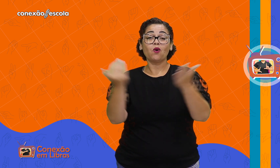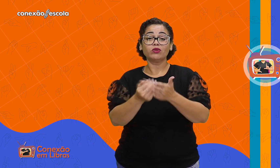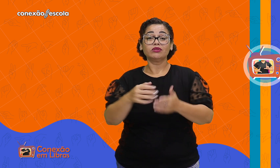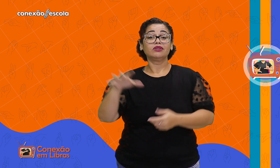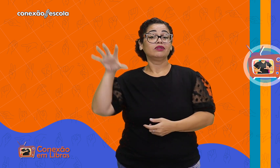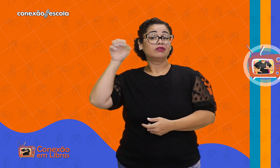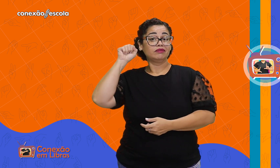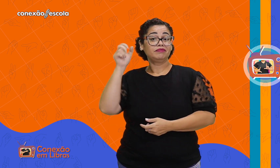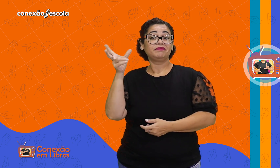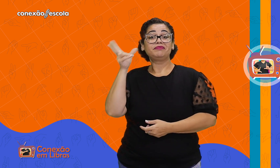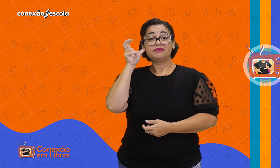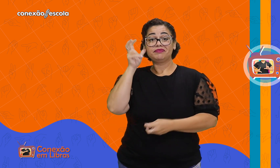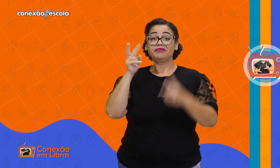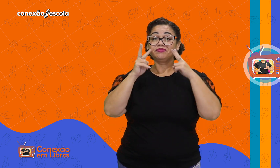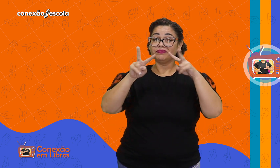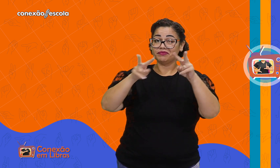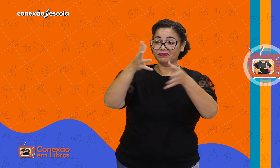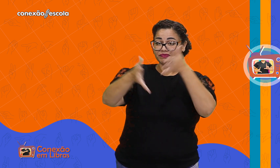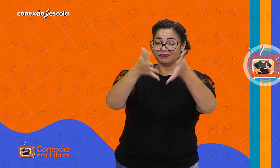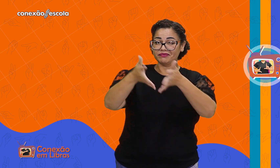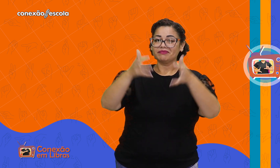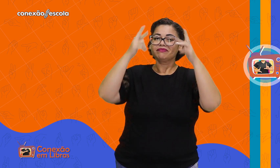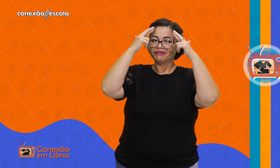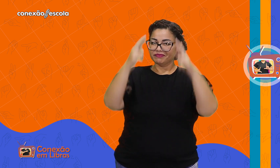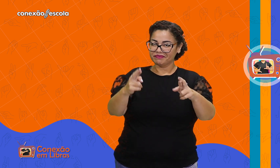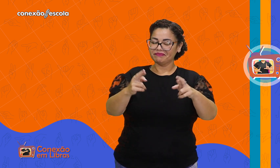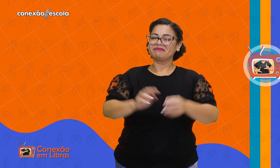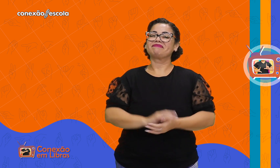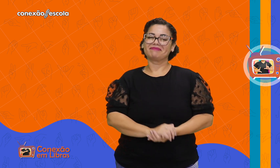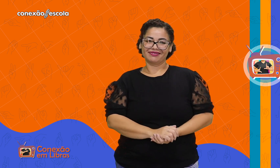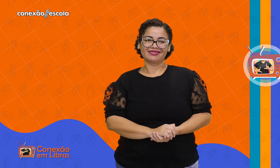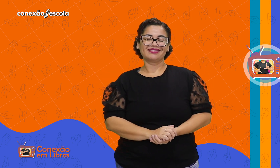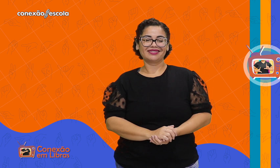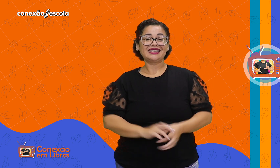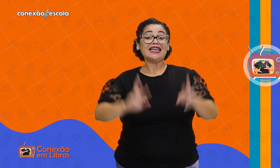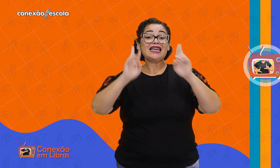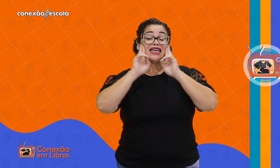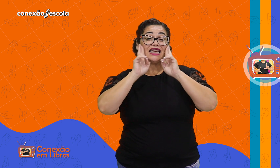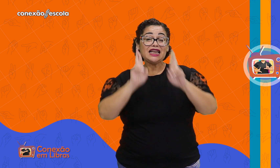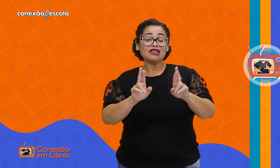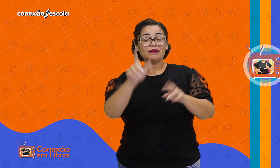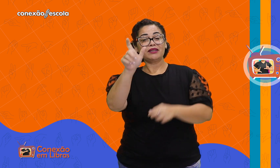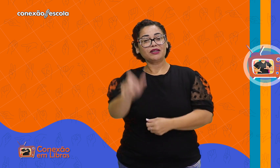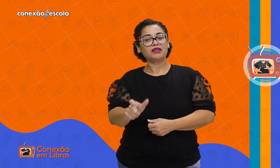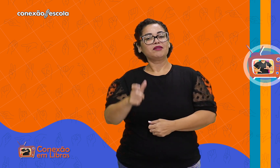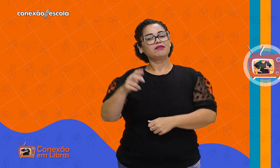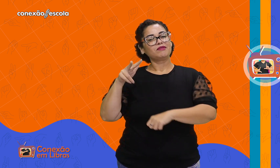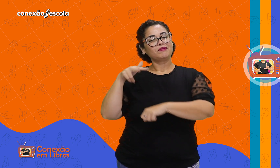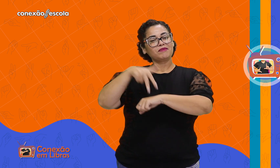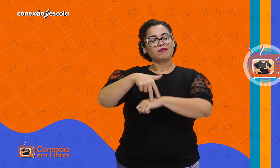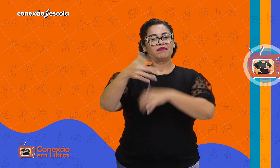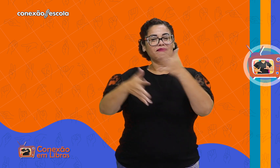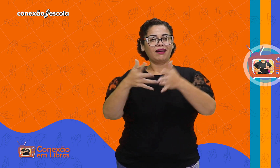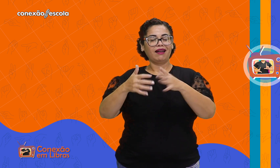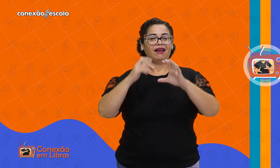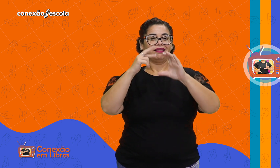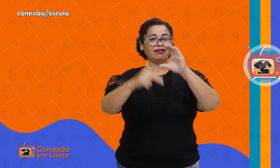de todos sejam ouvidas, vistas e respeitadas. E em respeito ao lugar de fala sobre